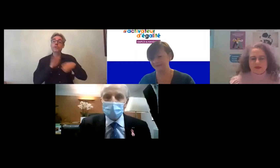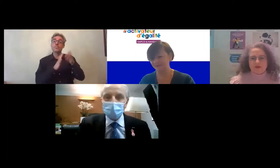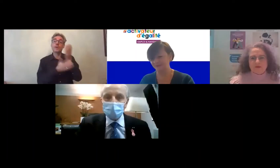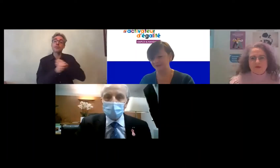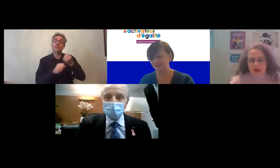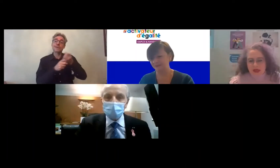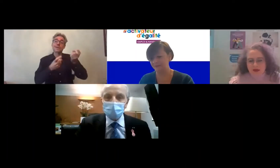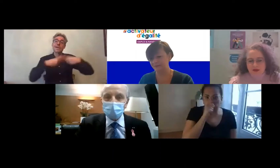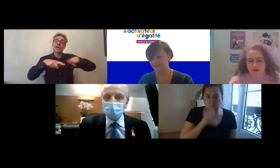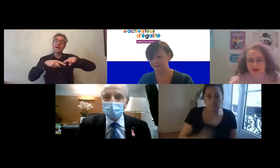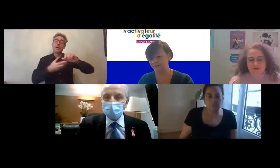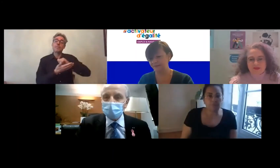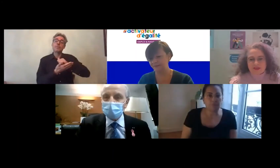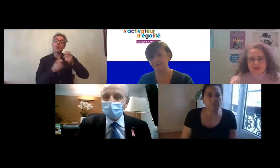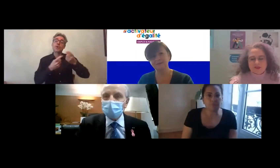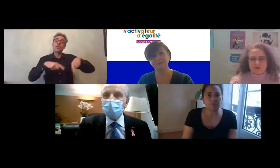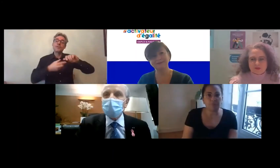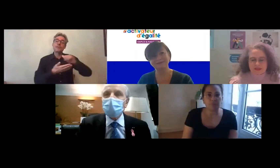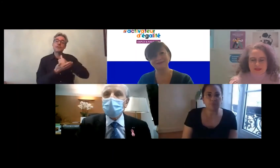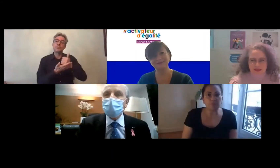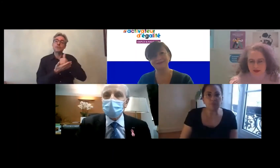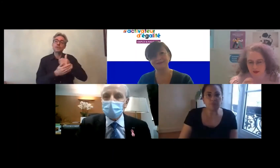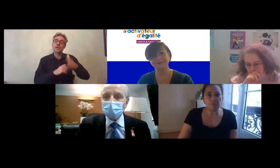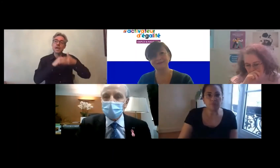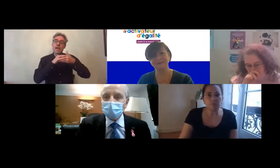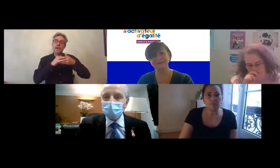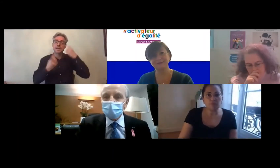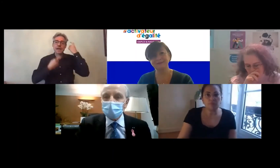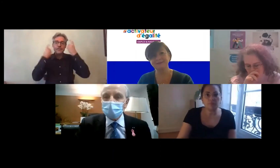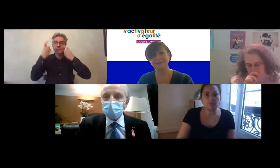a permis de réfléchir de manière